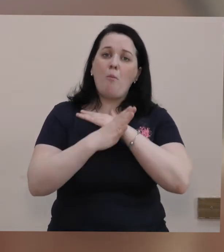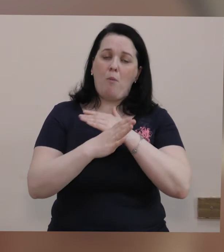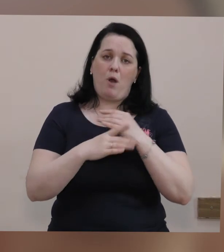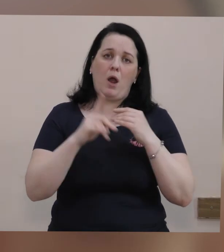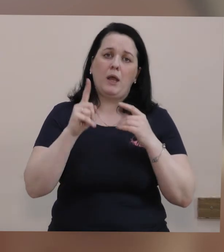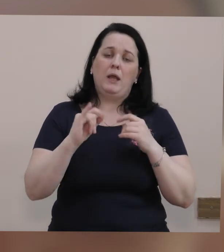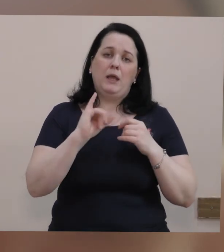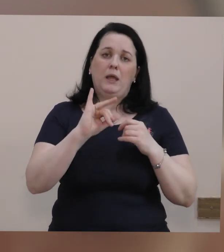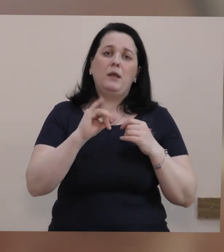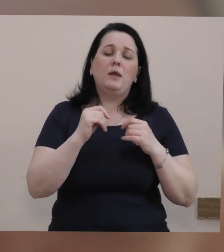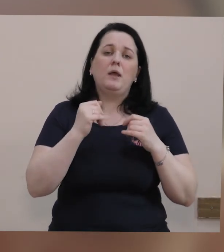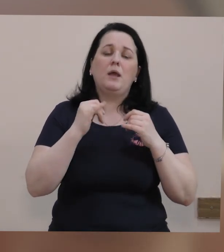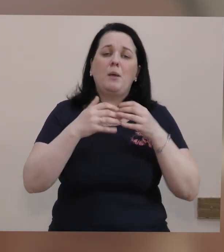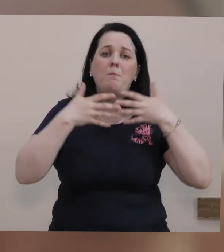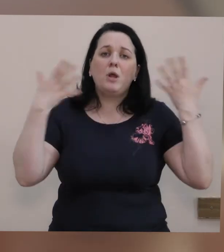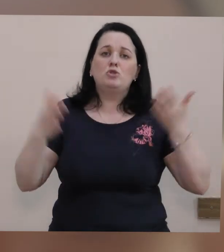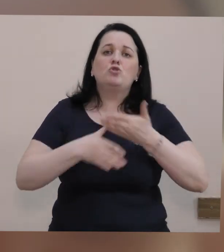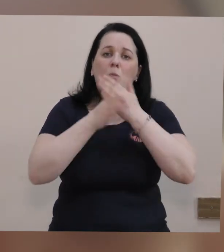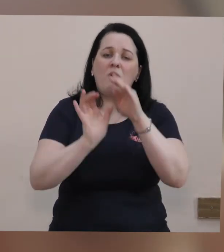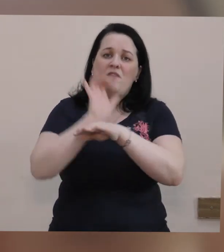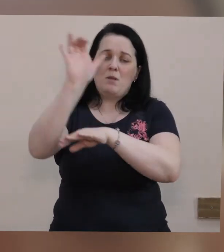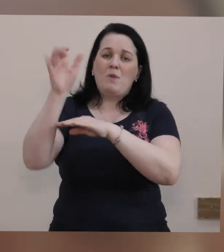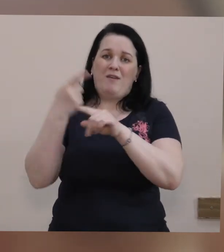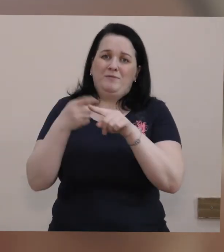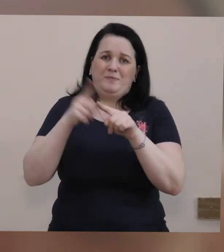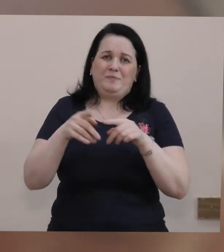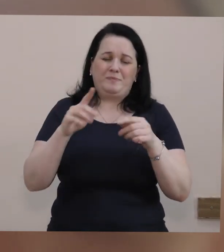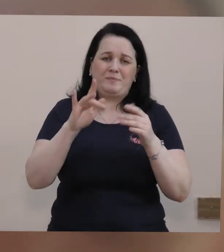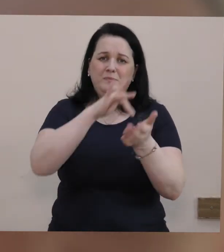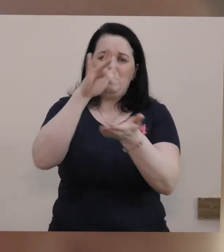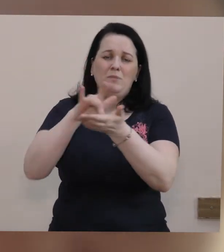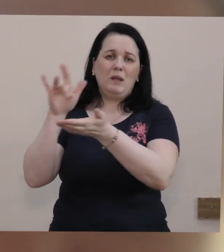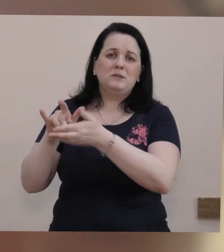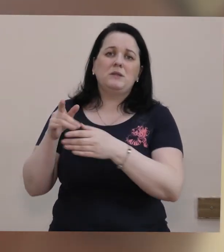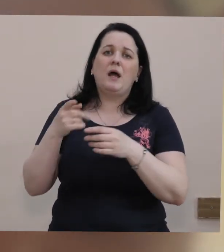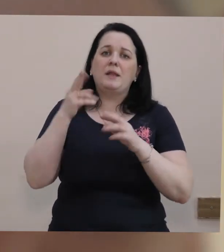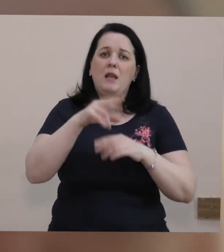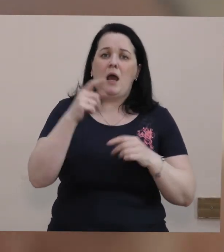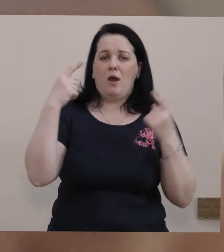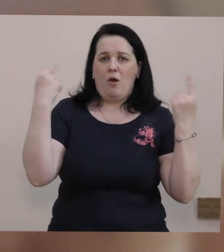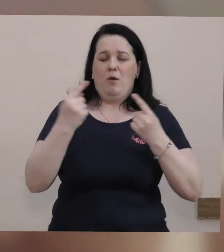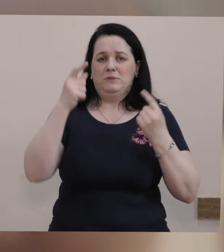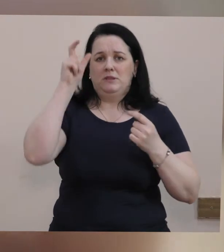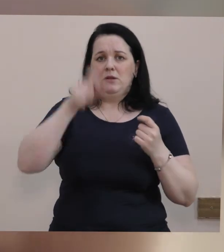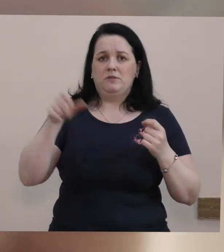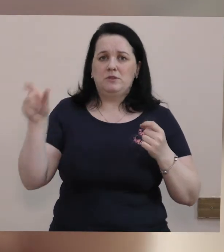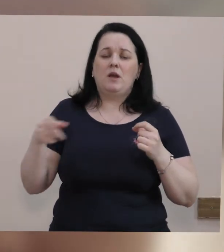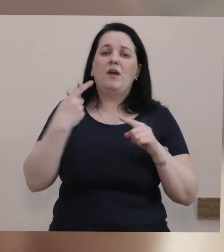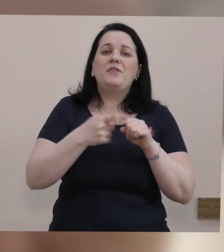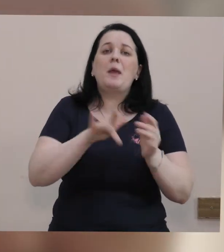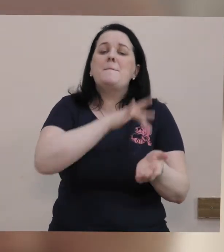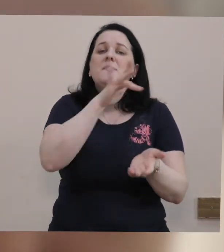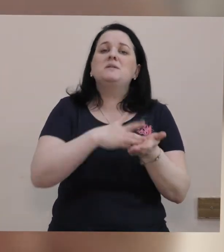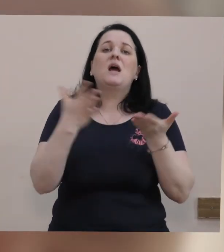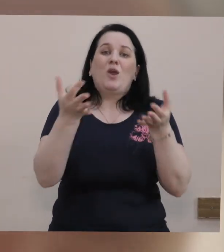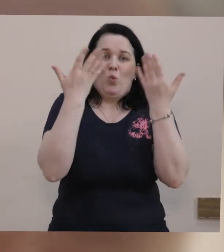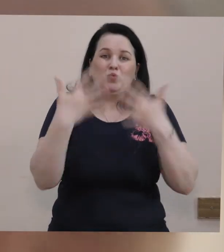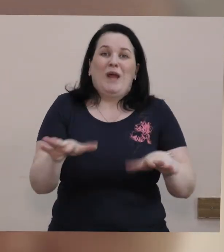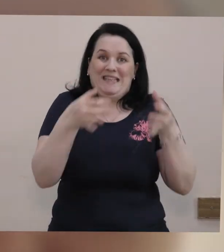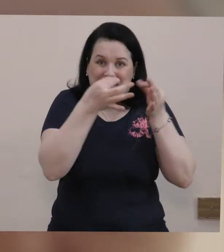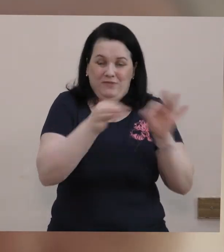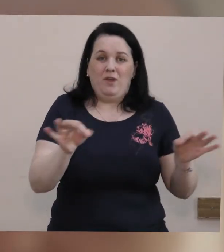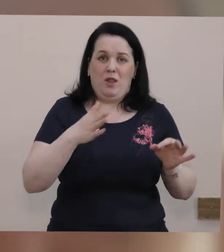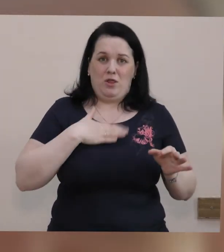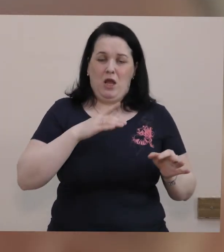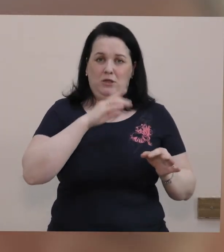допомагають. І ми більшість цієї допомоги відправляємо в ці зони, крім того, для цивільного населення, у ті міста, які є звільнені нашими